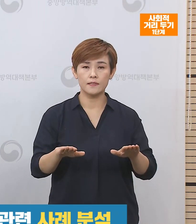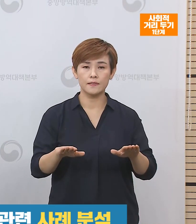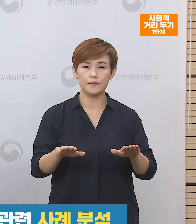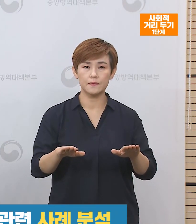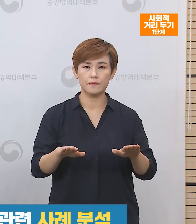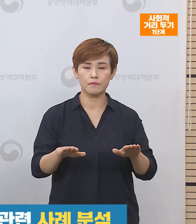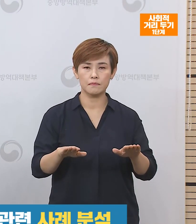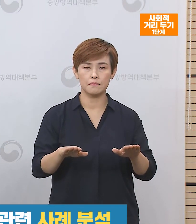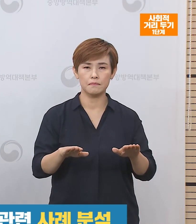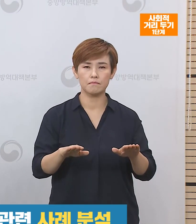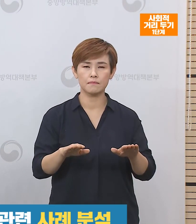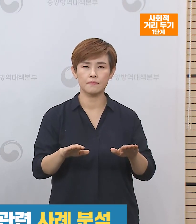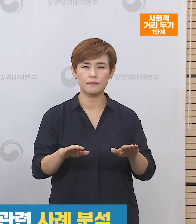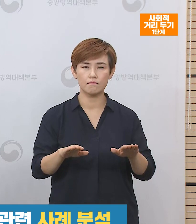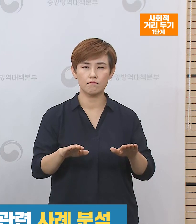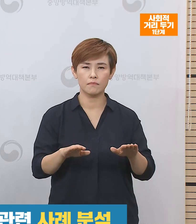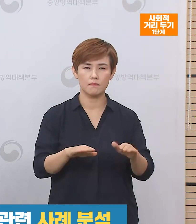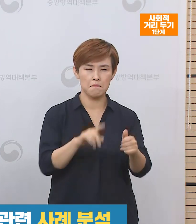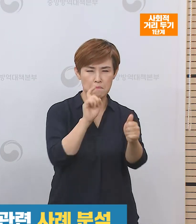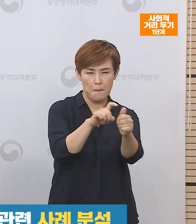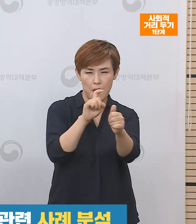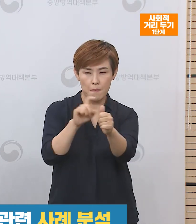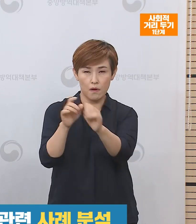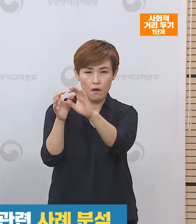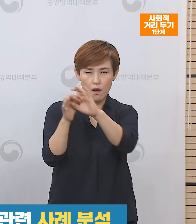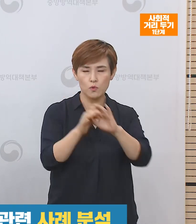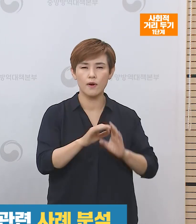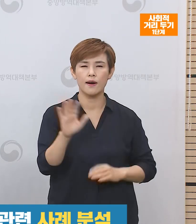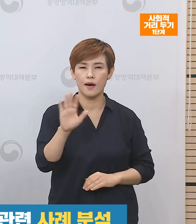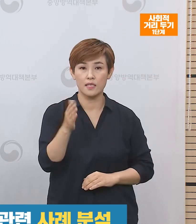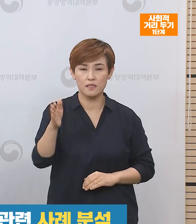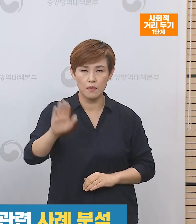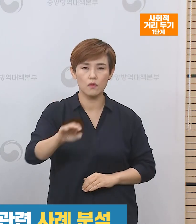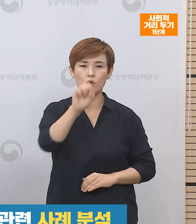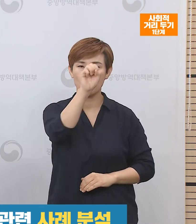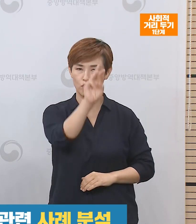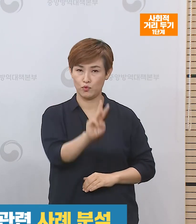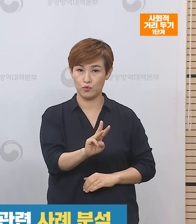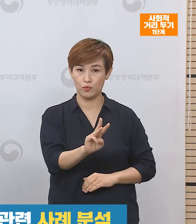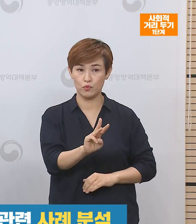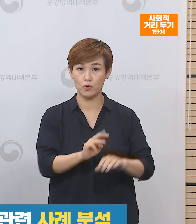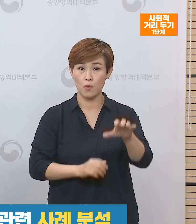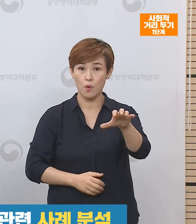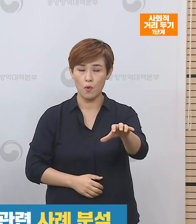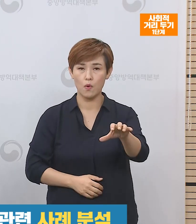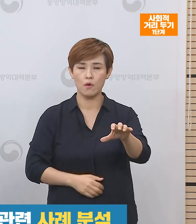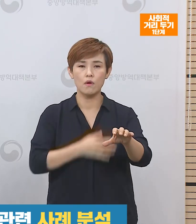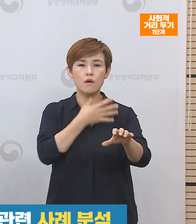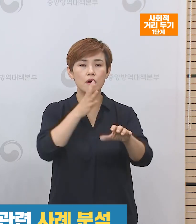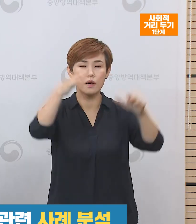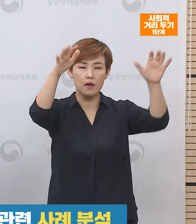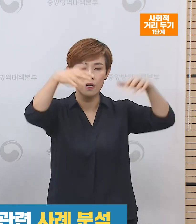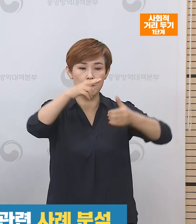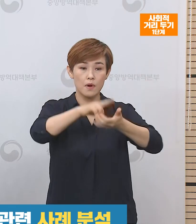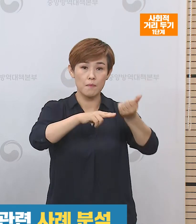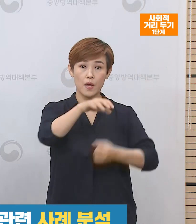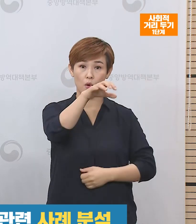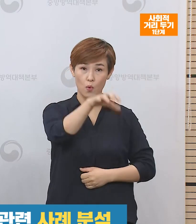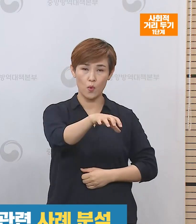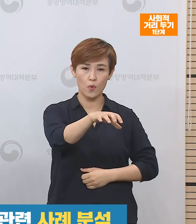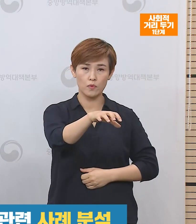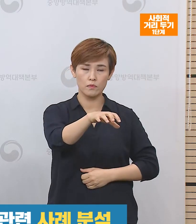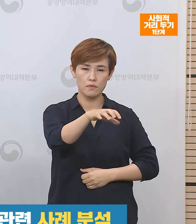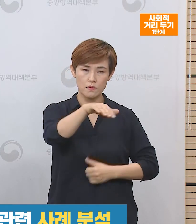환자가 신규로 발생하고 있지는 않으나 광주광역시의 방문 판매 관련 사례를